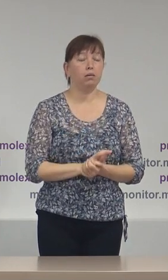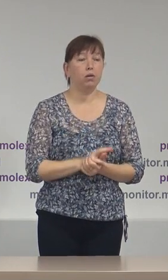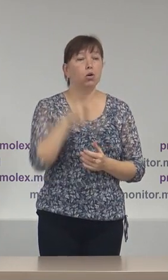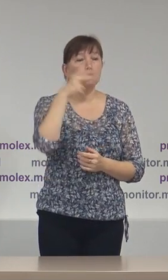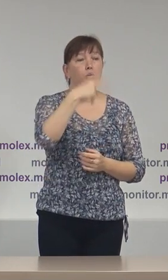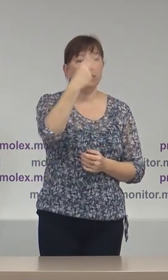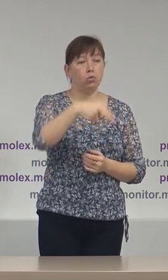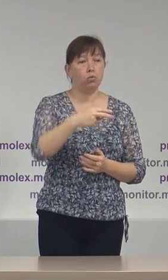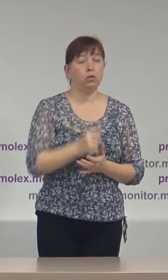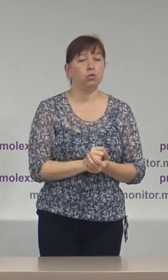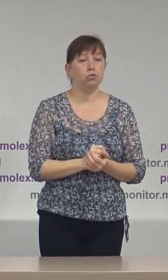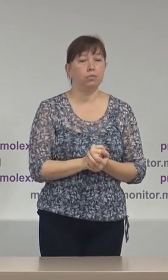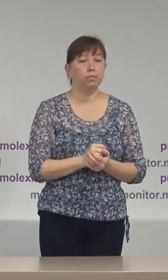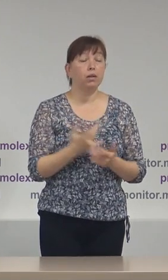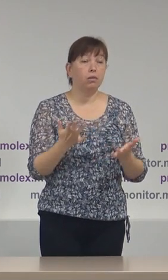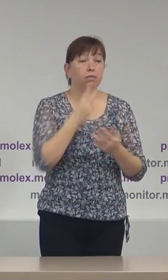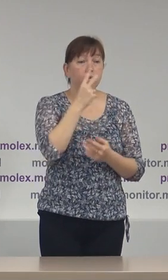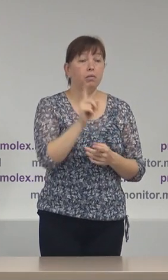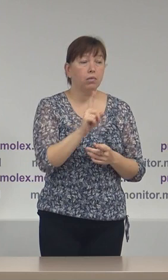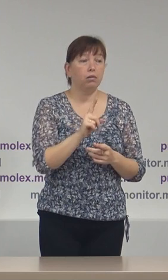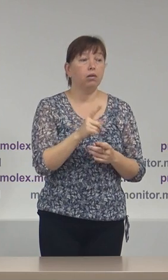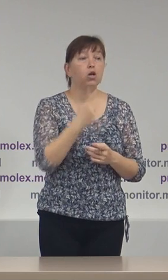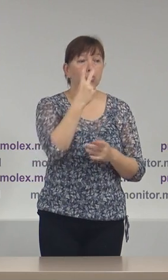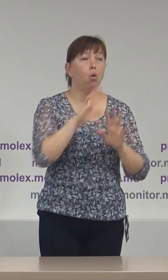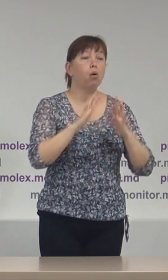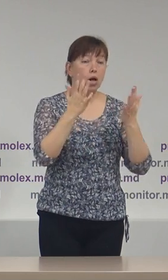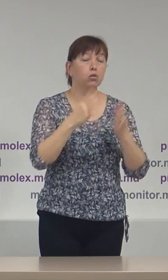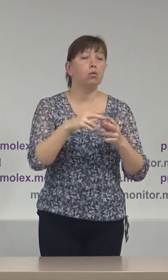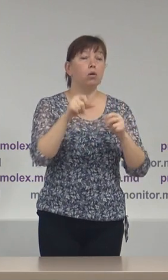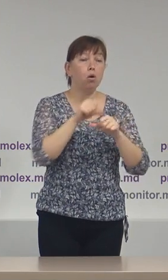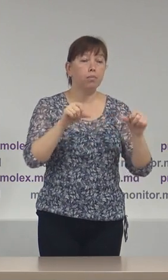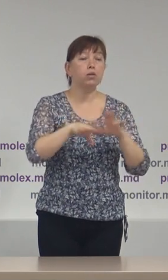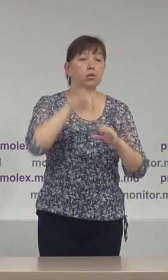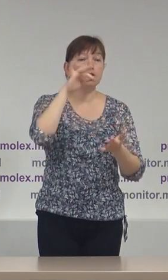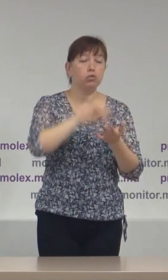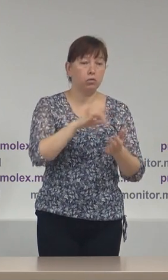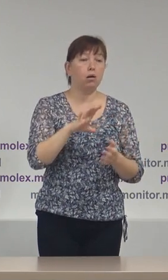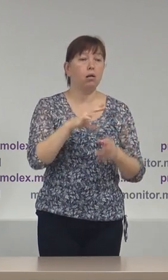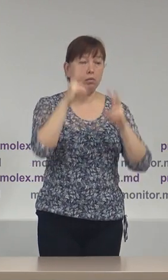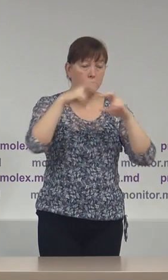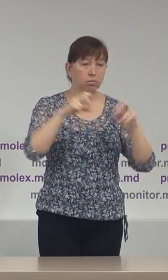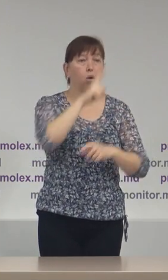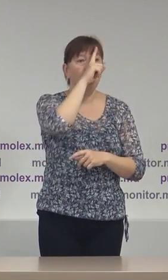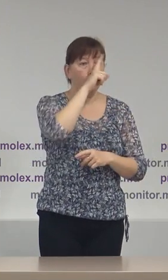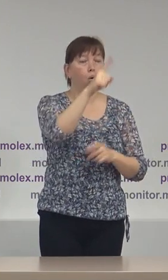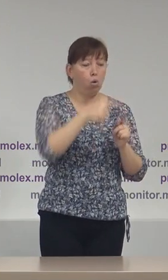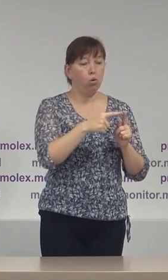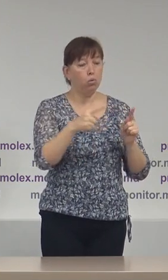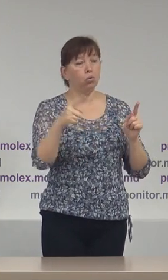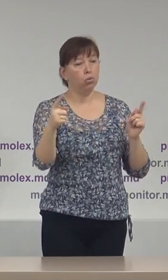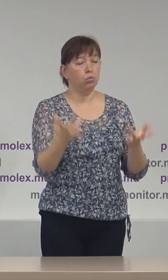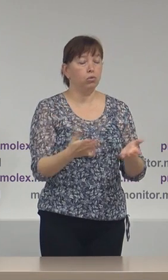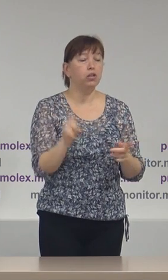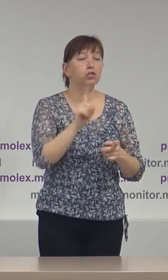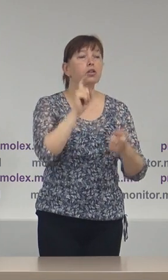2020. Deci vedem că în cel puțin două cazuri Comisie Electorală Centrală a examinat cam o lună anumite aspecte ce